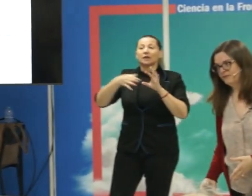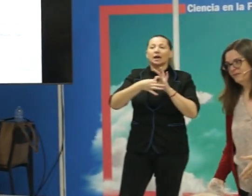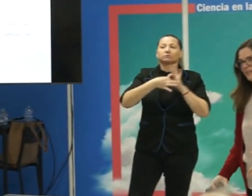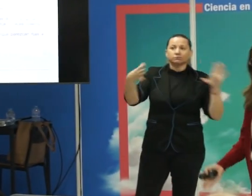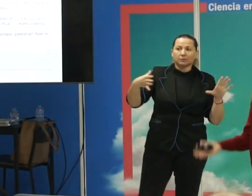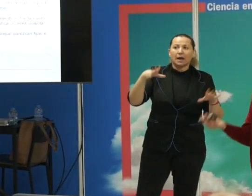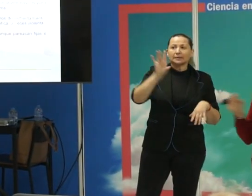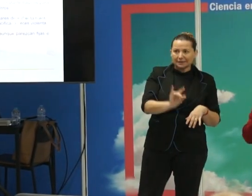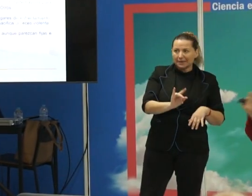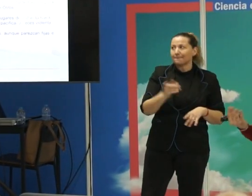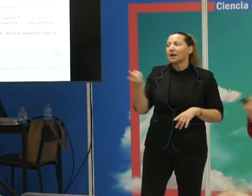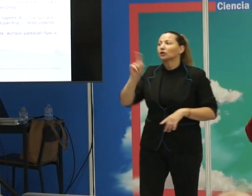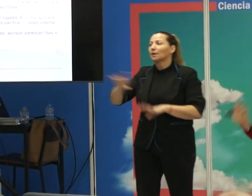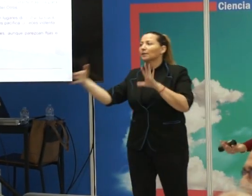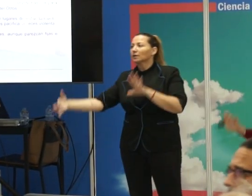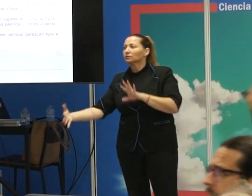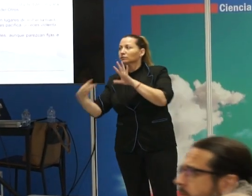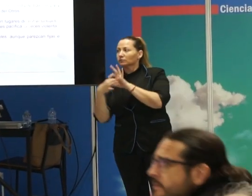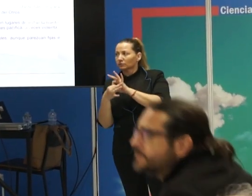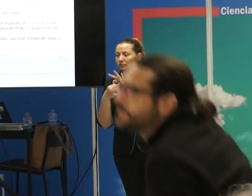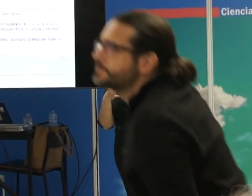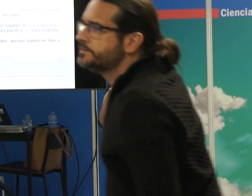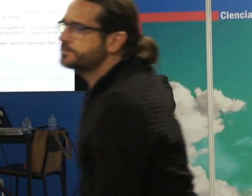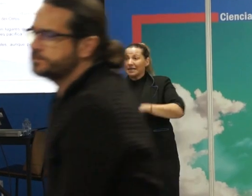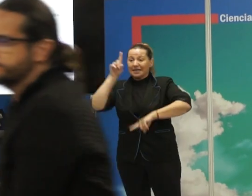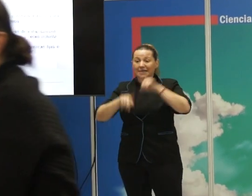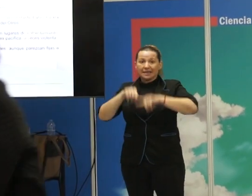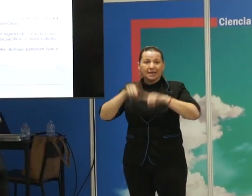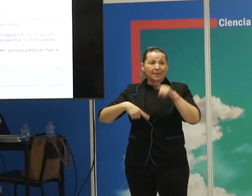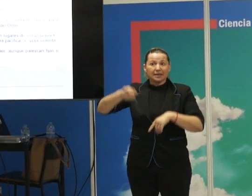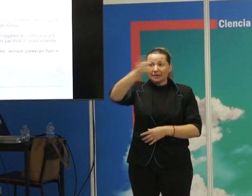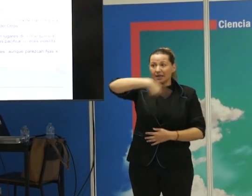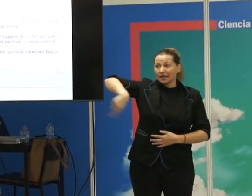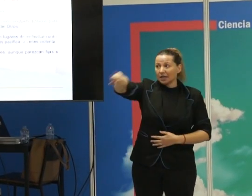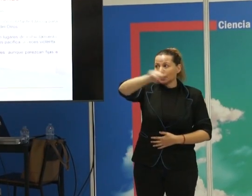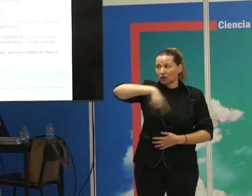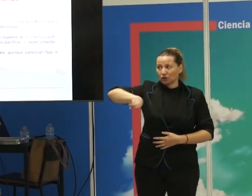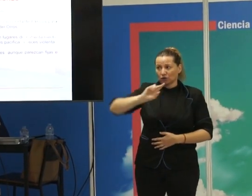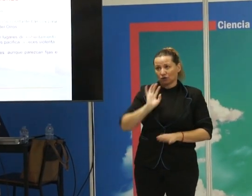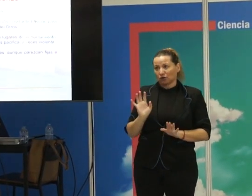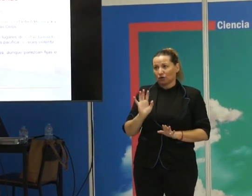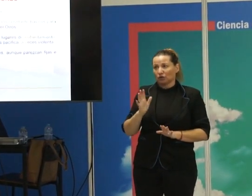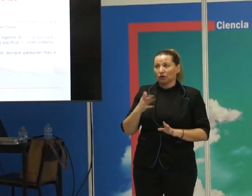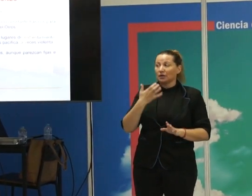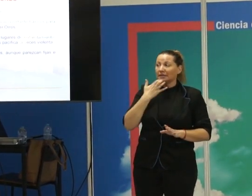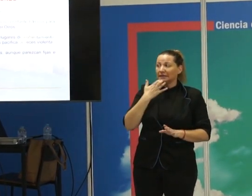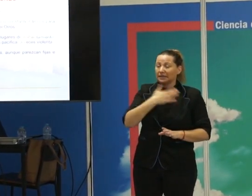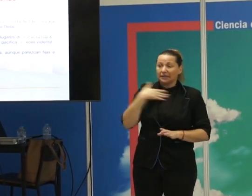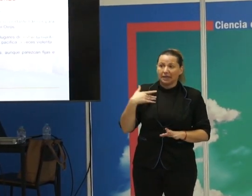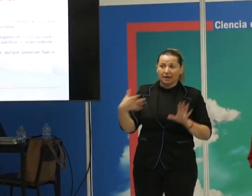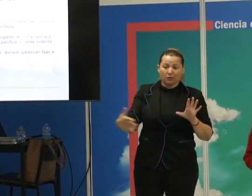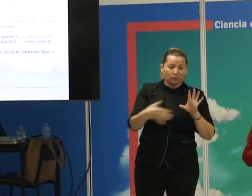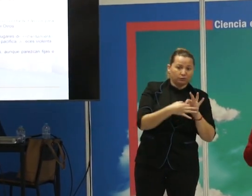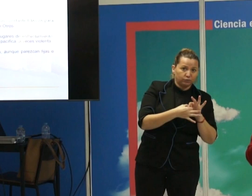unen y de nosotros depende que decidamos darle más importancia a una cosa que a la otra. Son espacios de